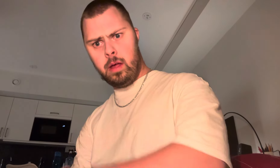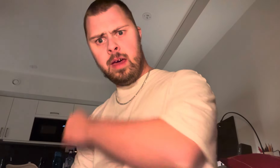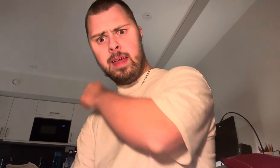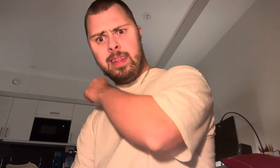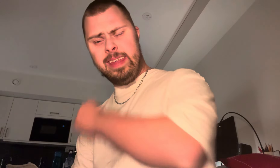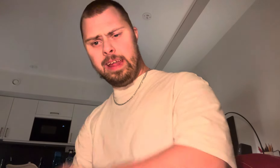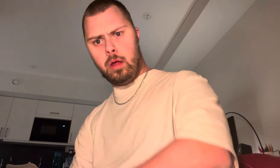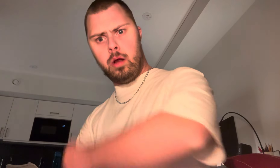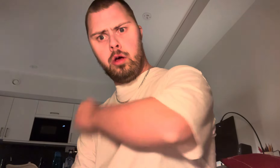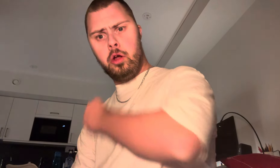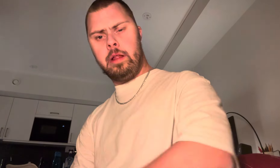1995,